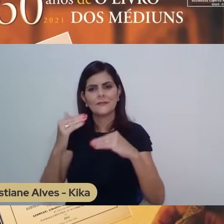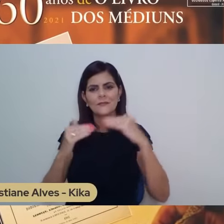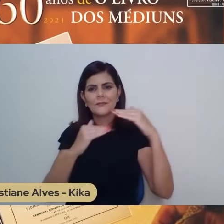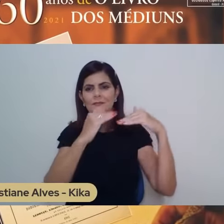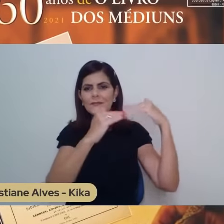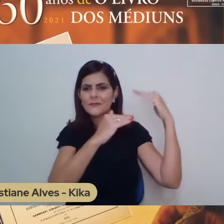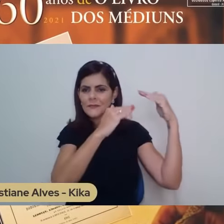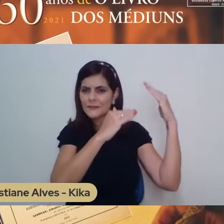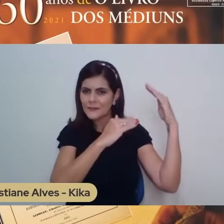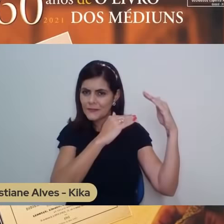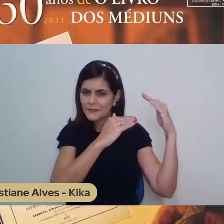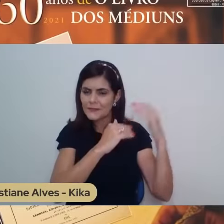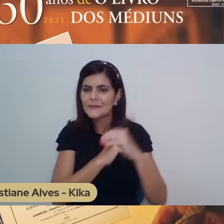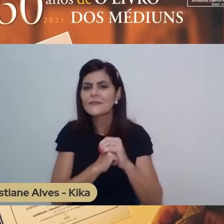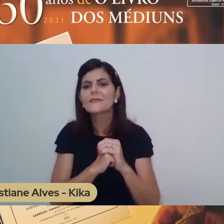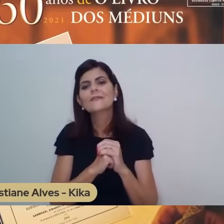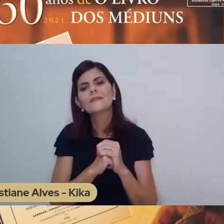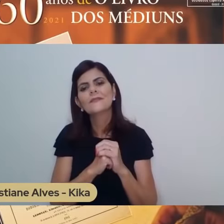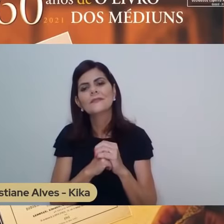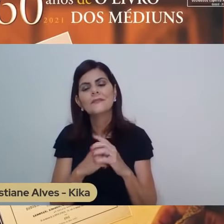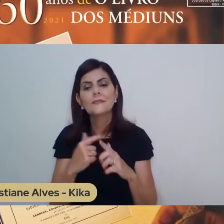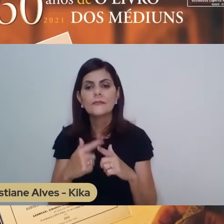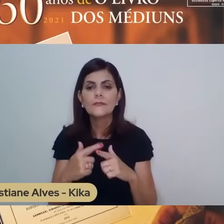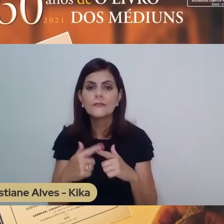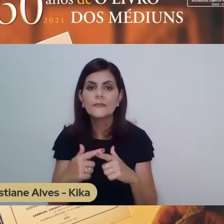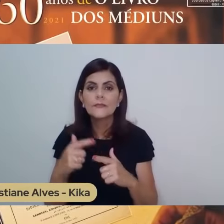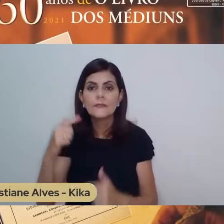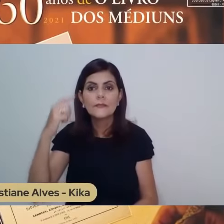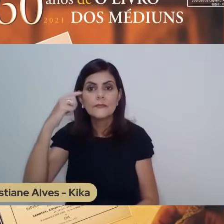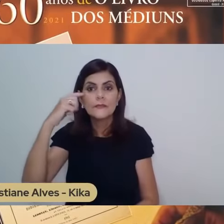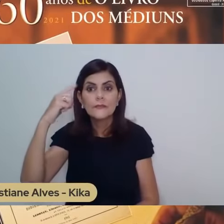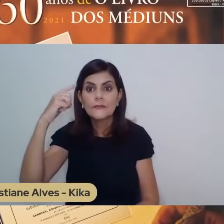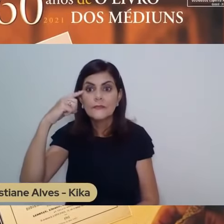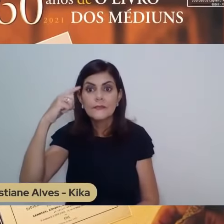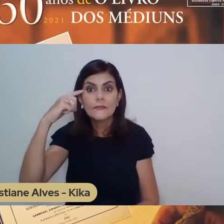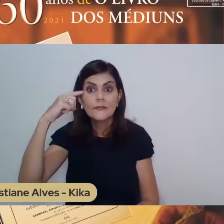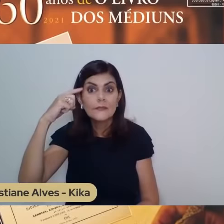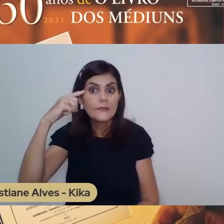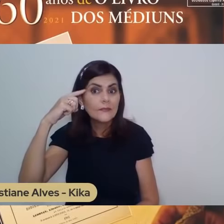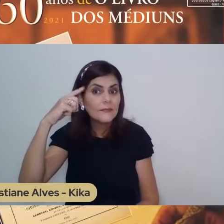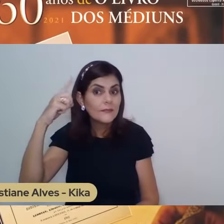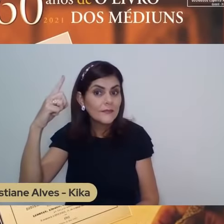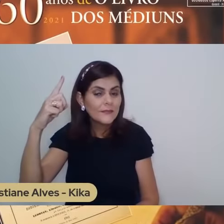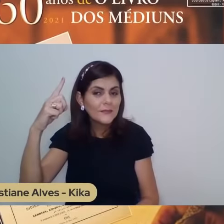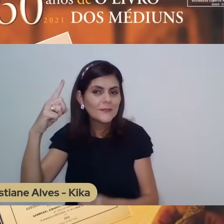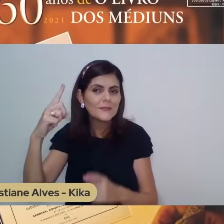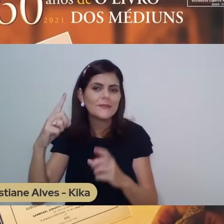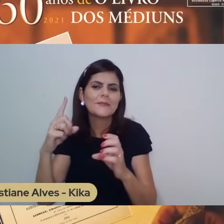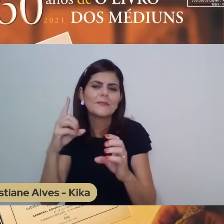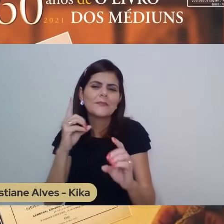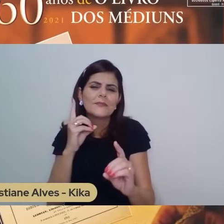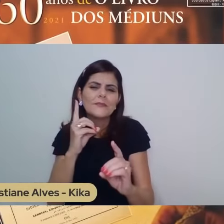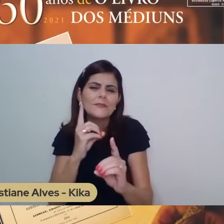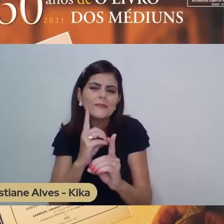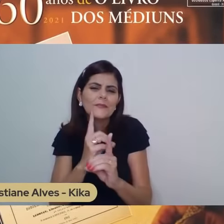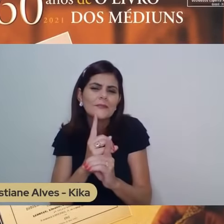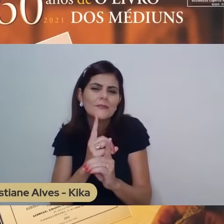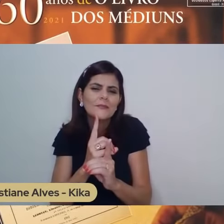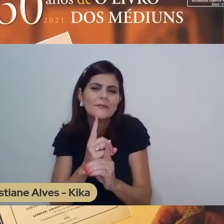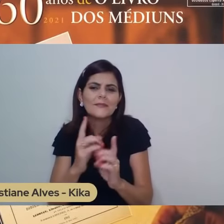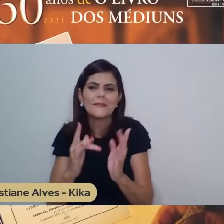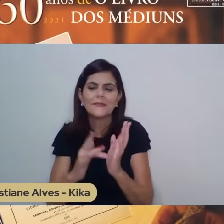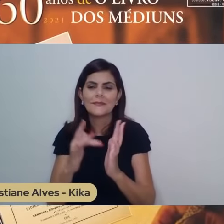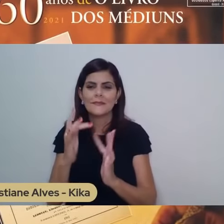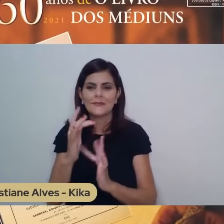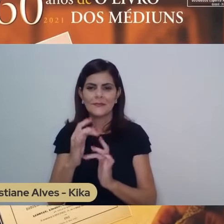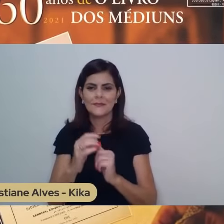para ajustarmos, imantarmos a nossa mente cada vez mais à mente de Jesus, para que o seu verbo de amor